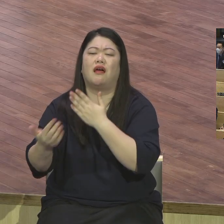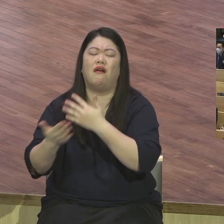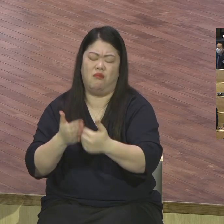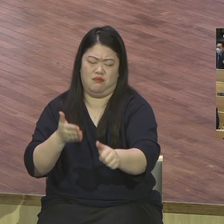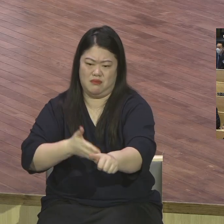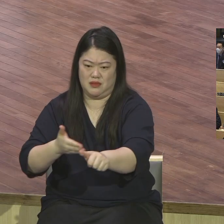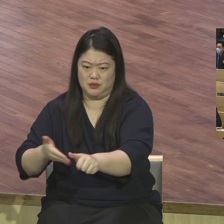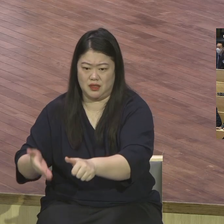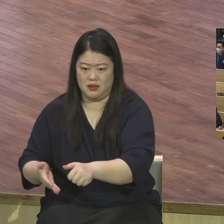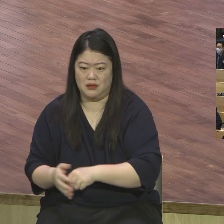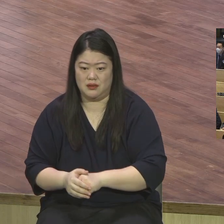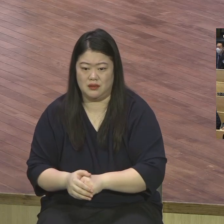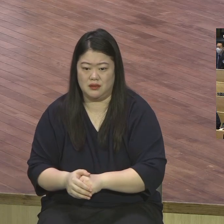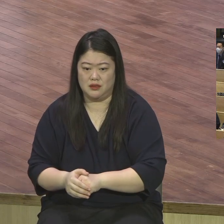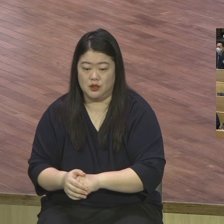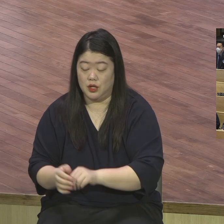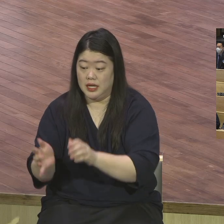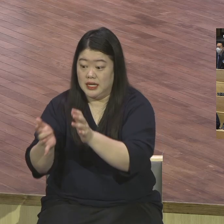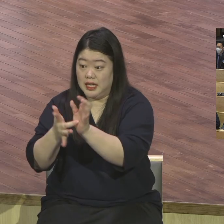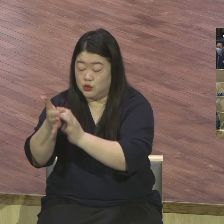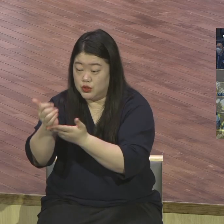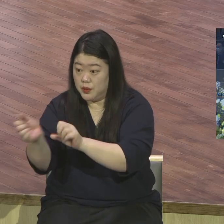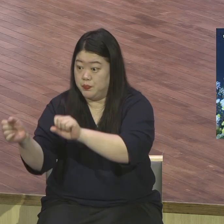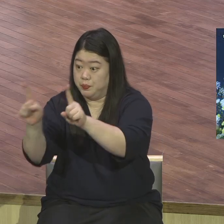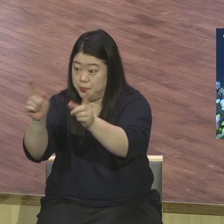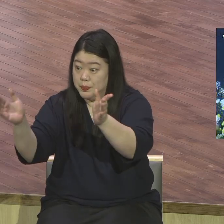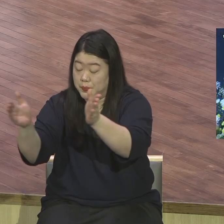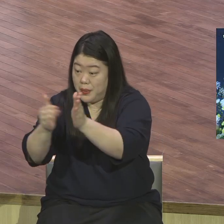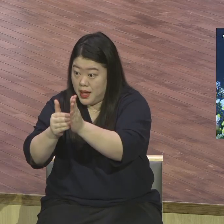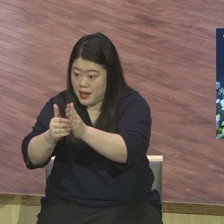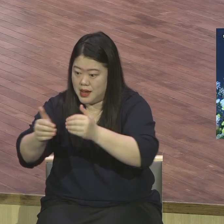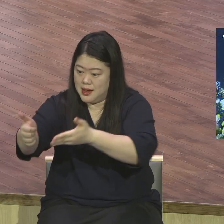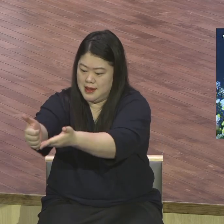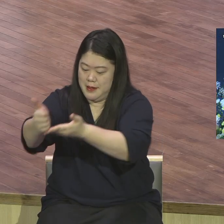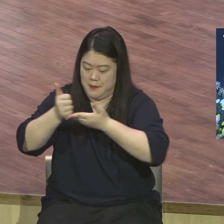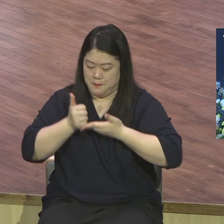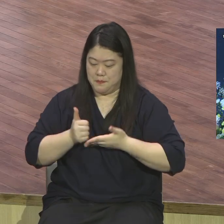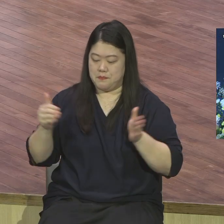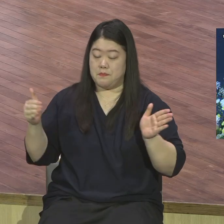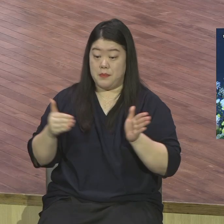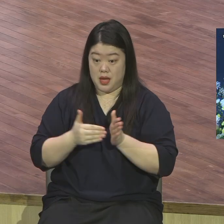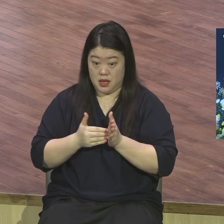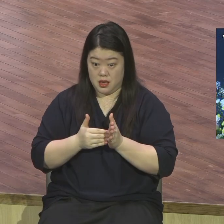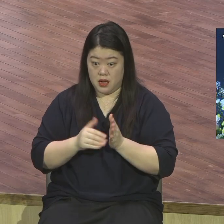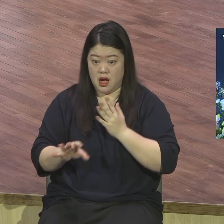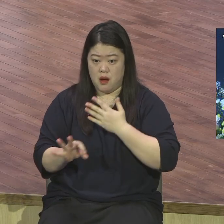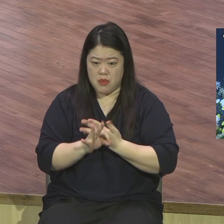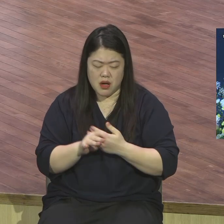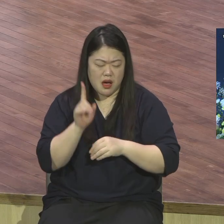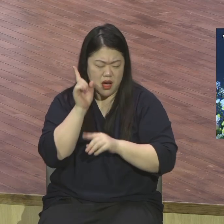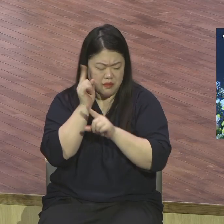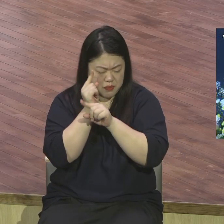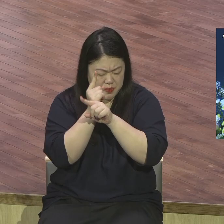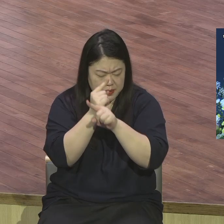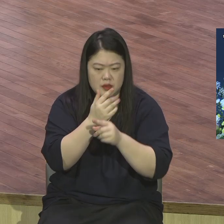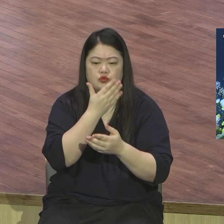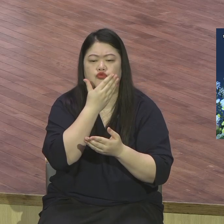문제가 해결되었다라는 복음의 축복 속으로 매일매일 들어가시기 바랍니다 그